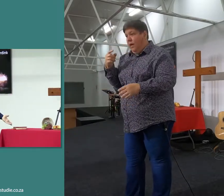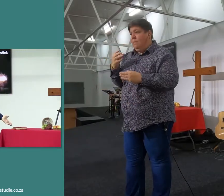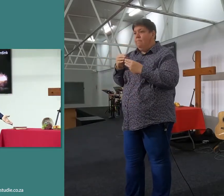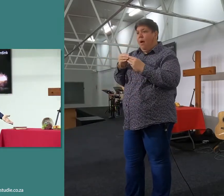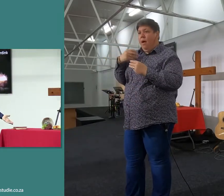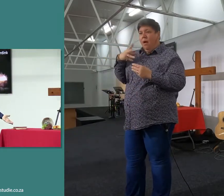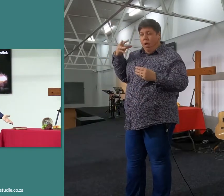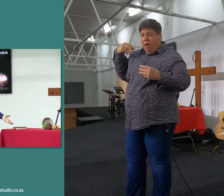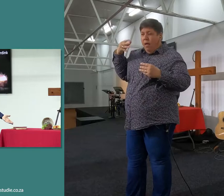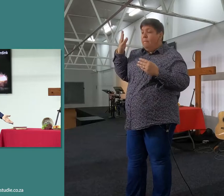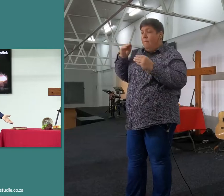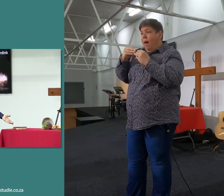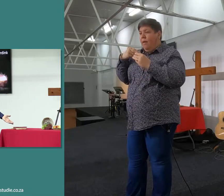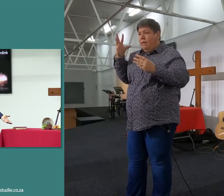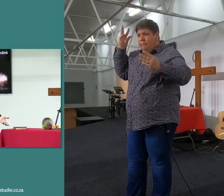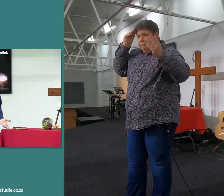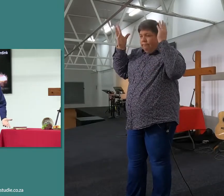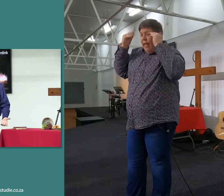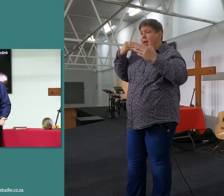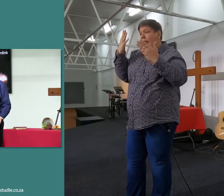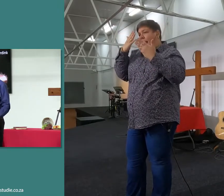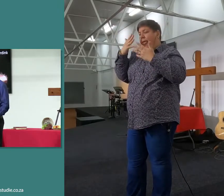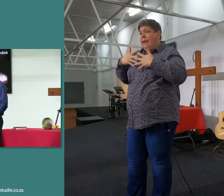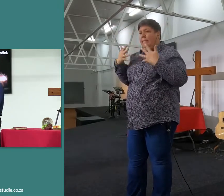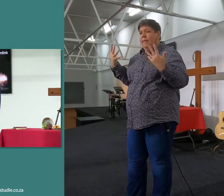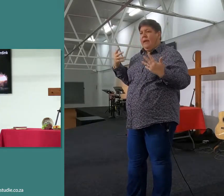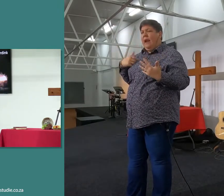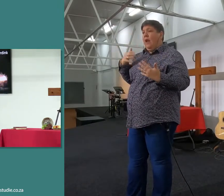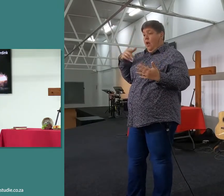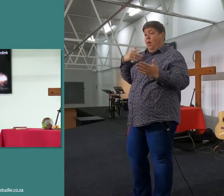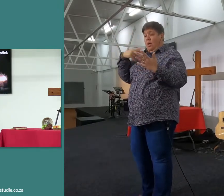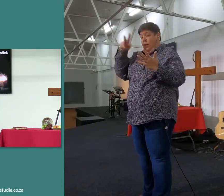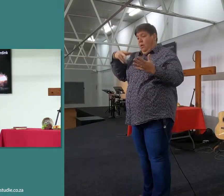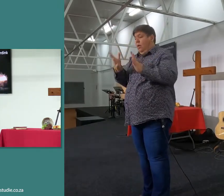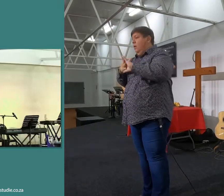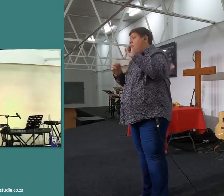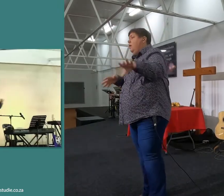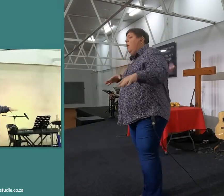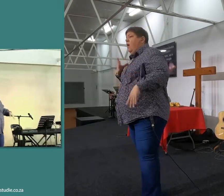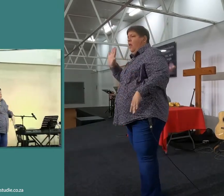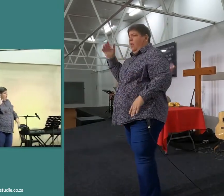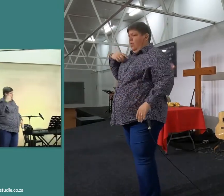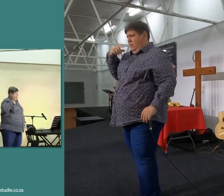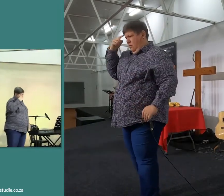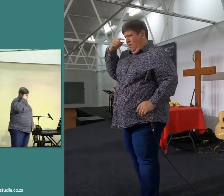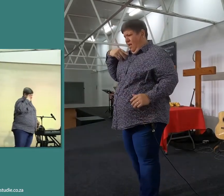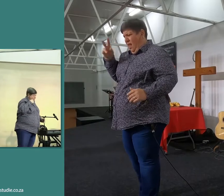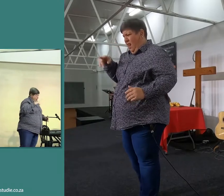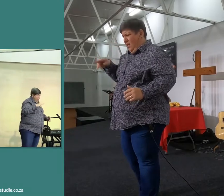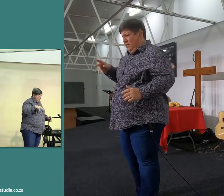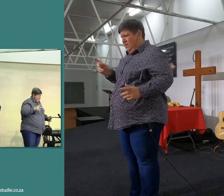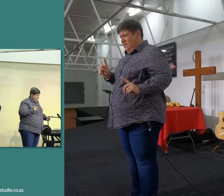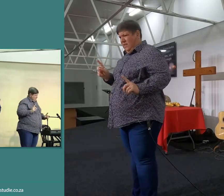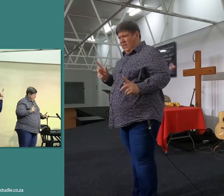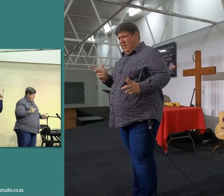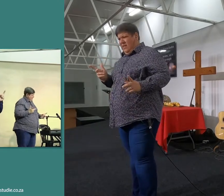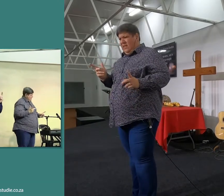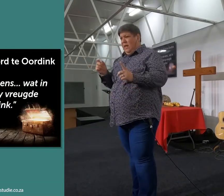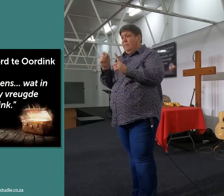wat het ek nou gelees, wat het ek nou gelees, en, ek dink daar oor, want, psalm 1 vers 1 tot 2, en, hier is die sêle